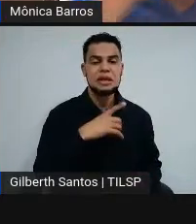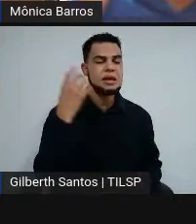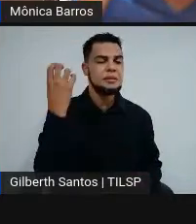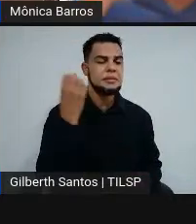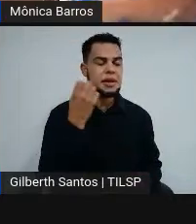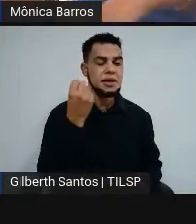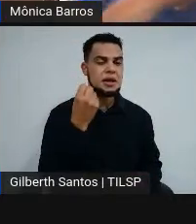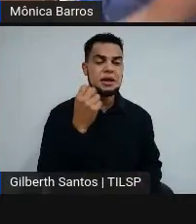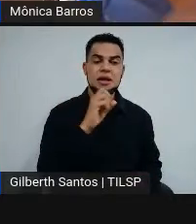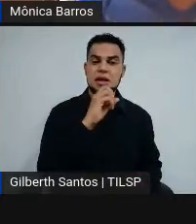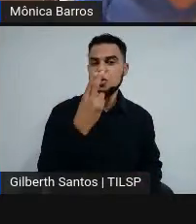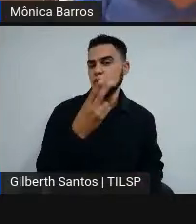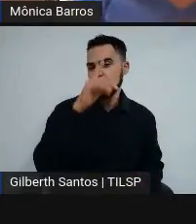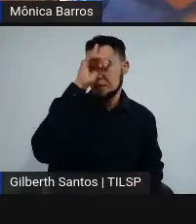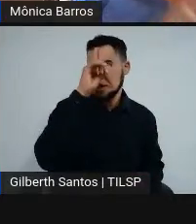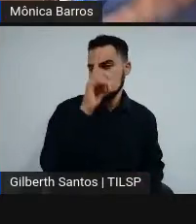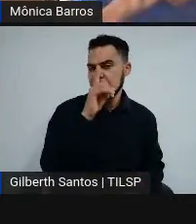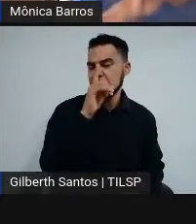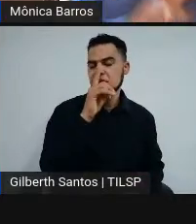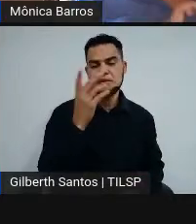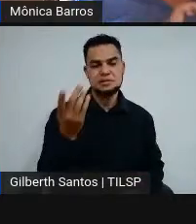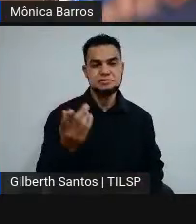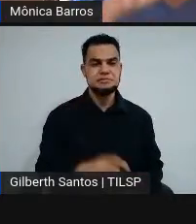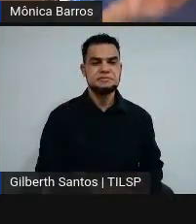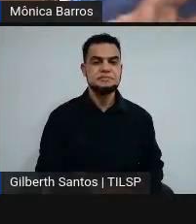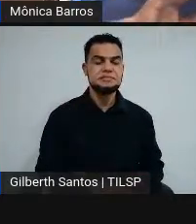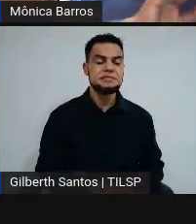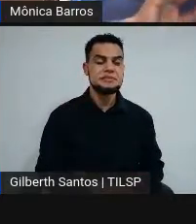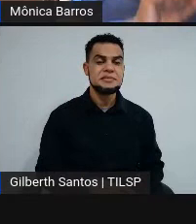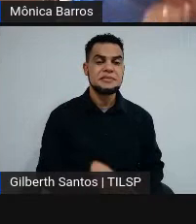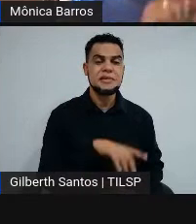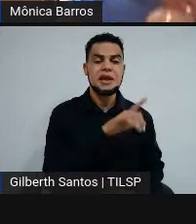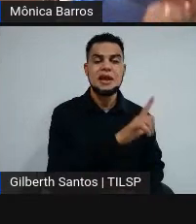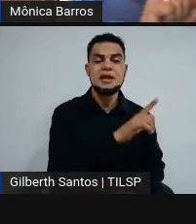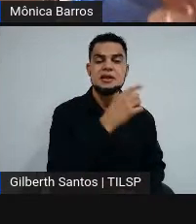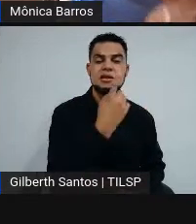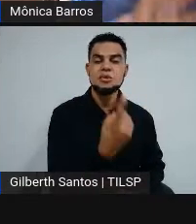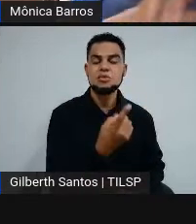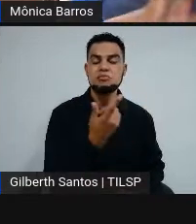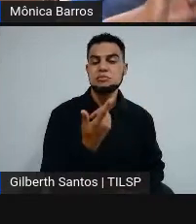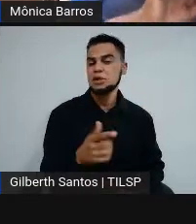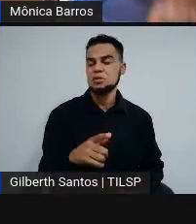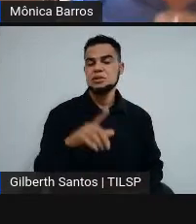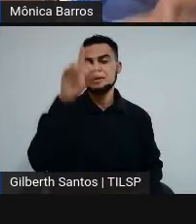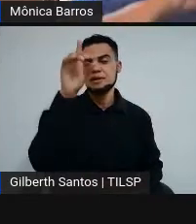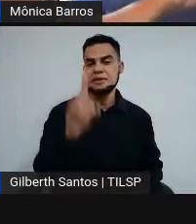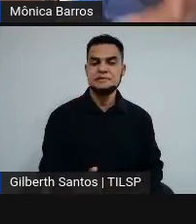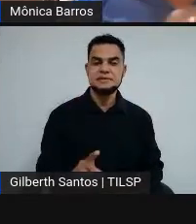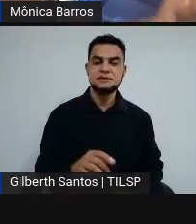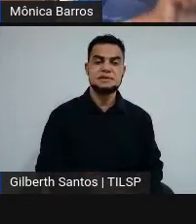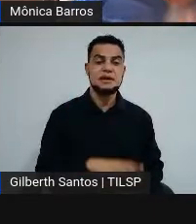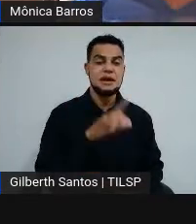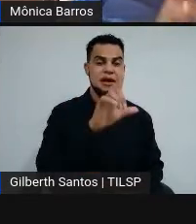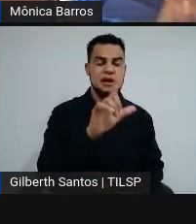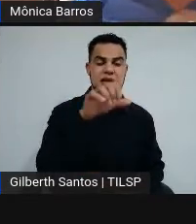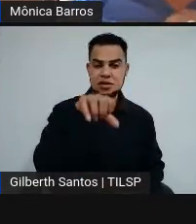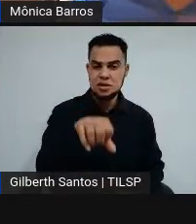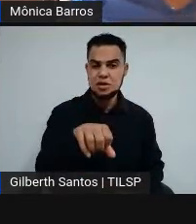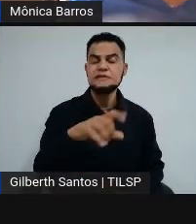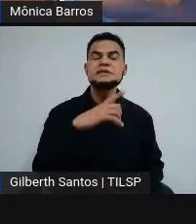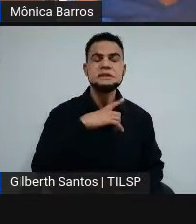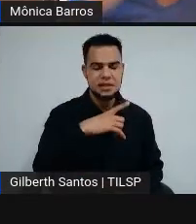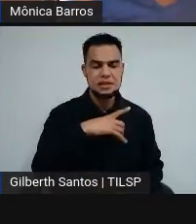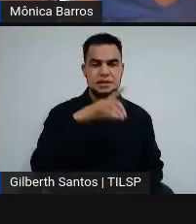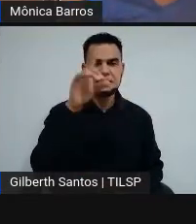a pele amarela, é uma pessoa asiática. L1, sem deficiência física, L9, com deficiência